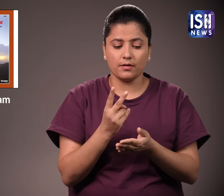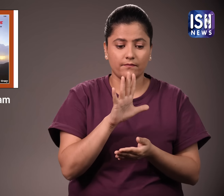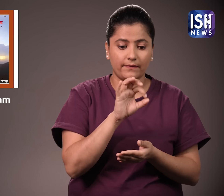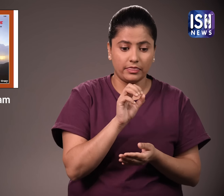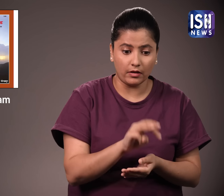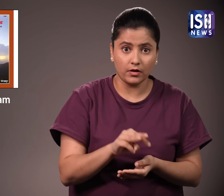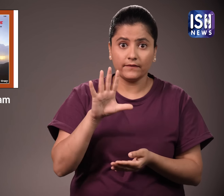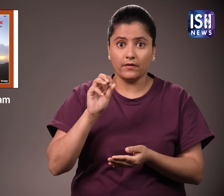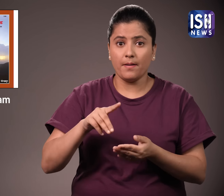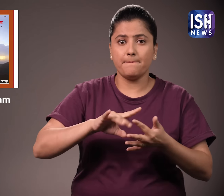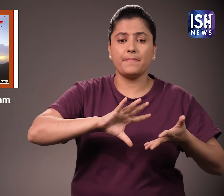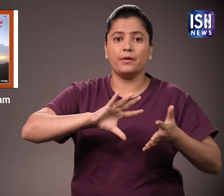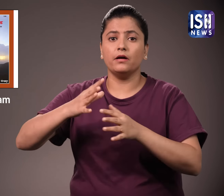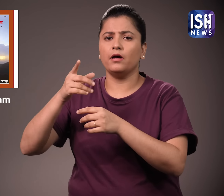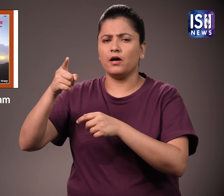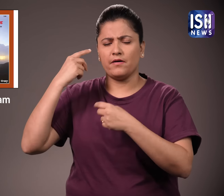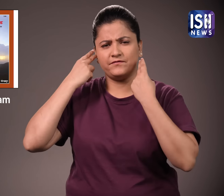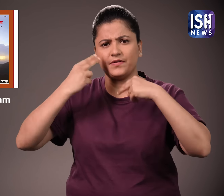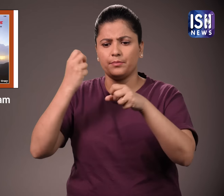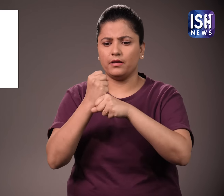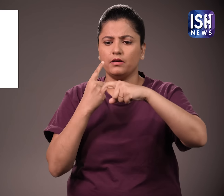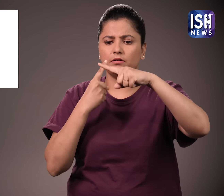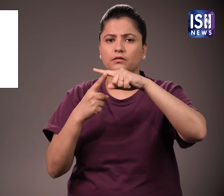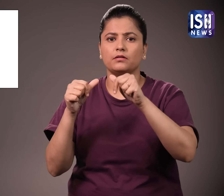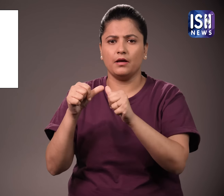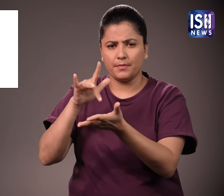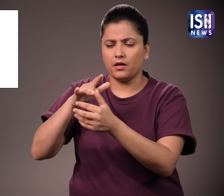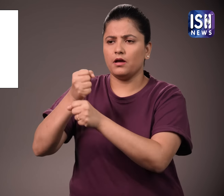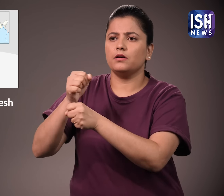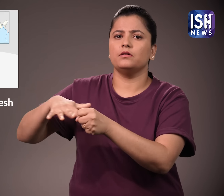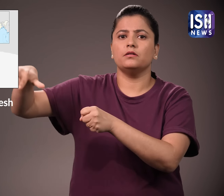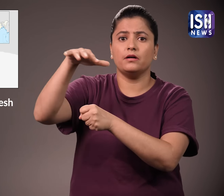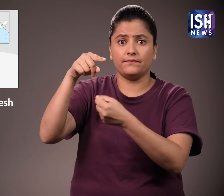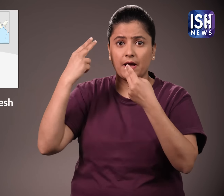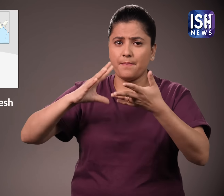गोरगपूर में गीता प्रेस को प्रत्य एक पवित्र पुस्तक की पचास हसार प्रत्यों का ओडर दिया गया है